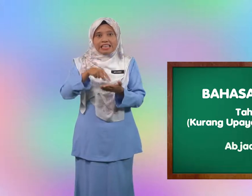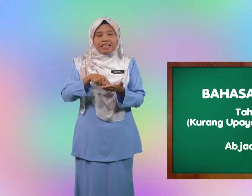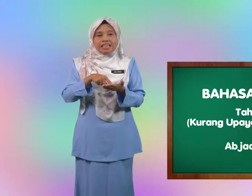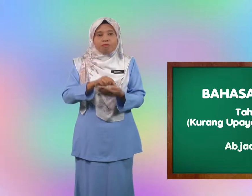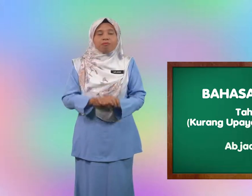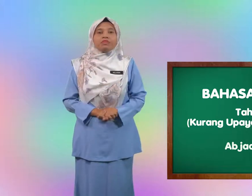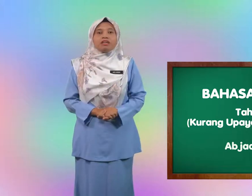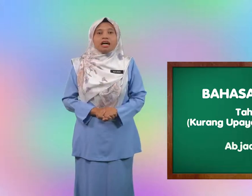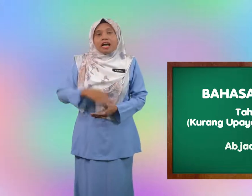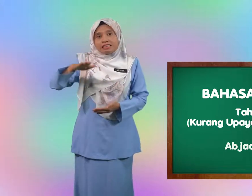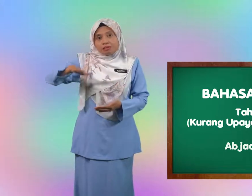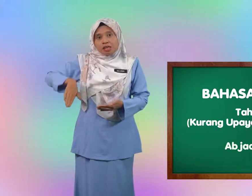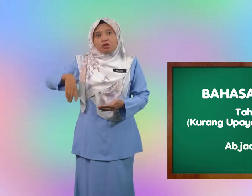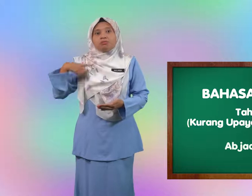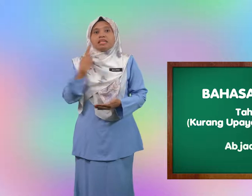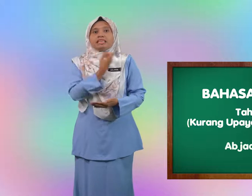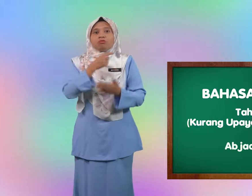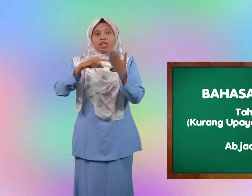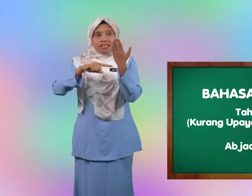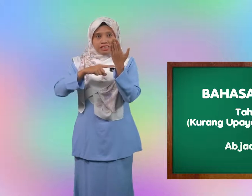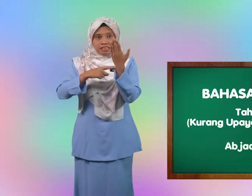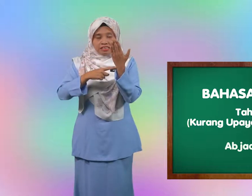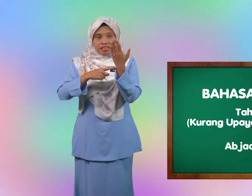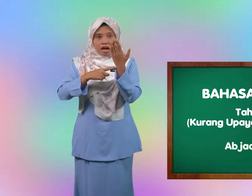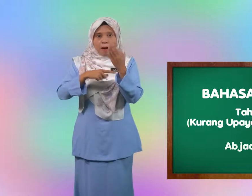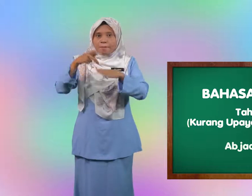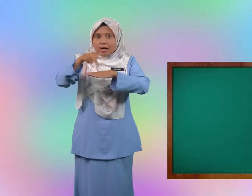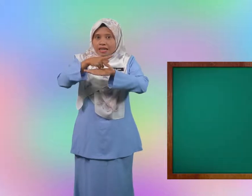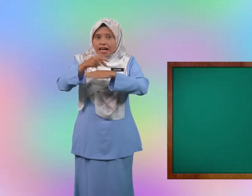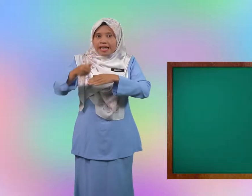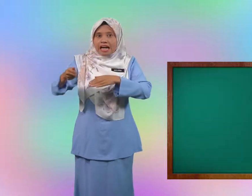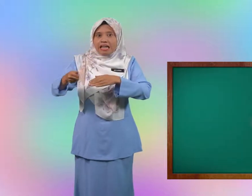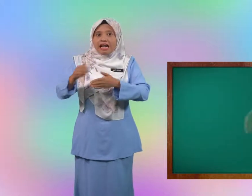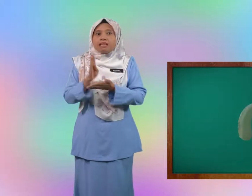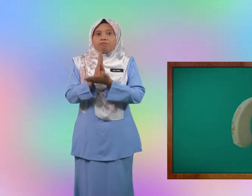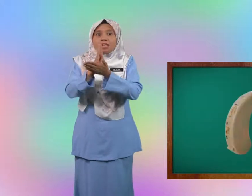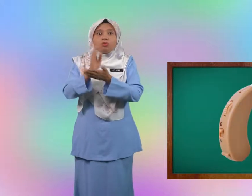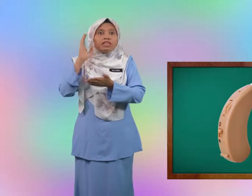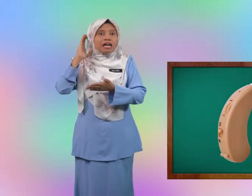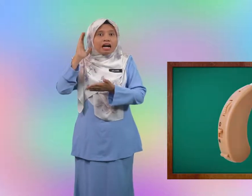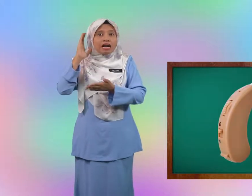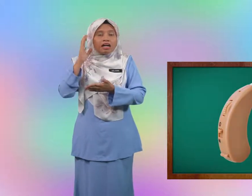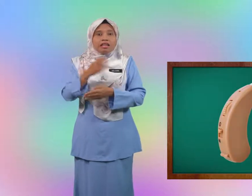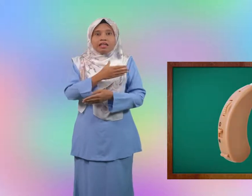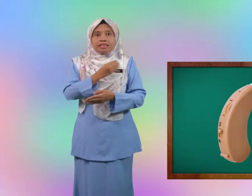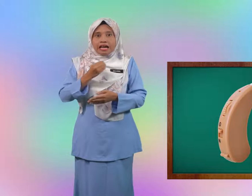Sebelum kita mula, pakai alat bantu dengar dan